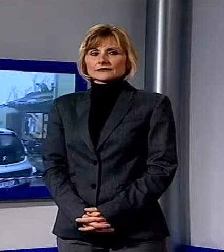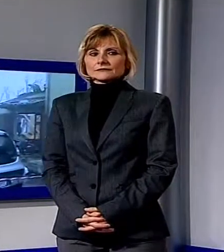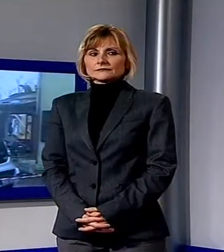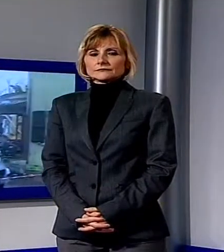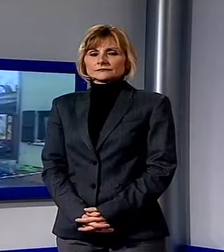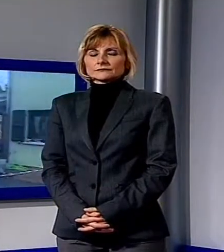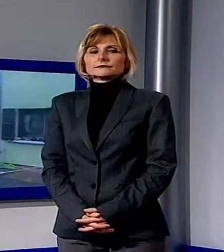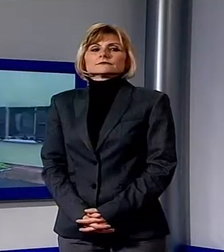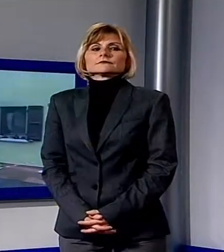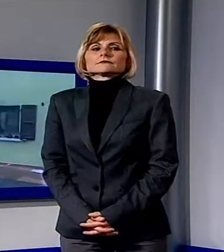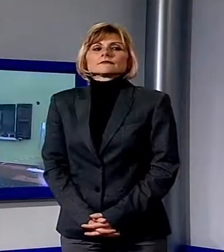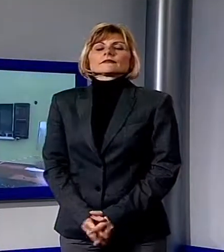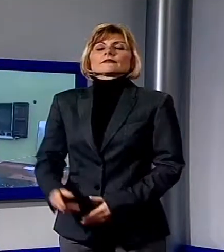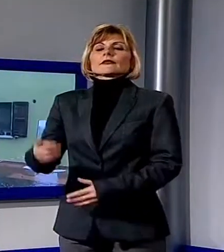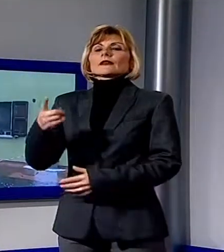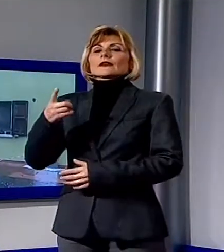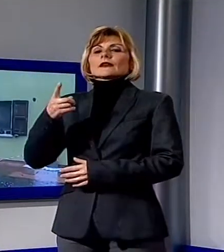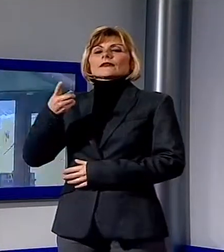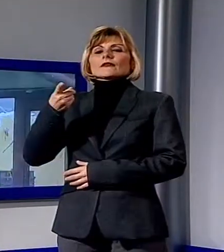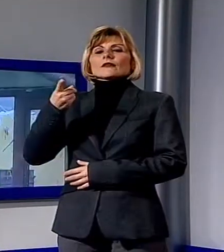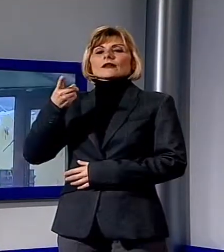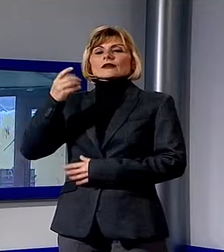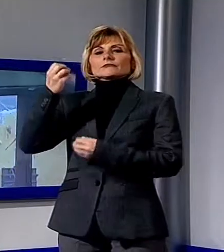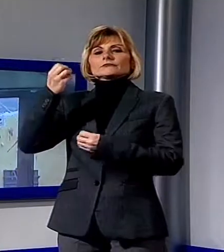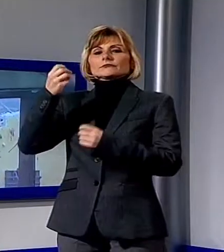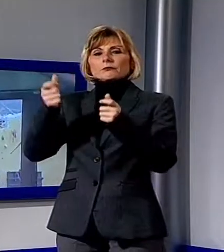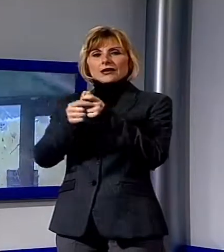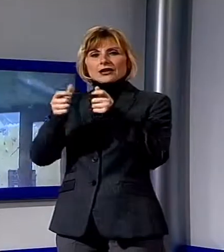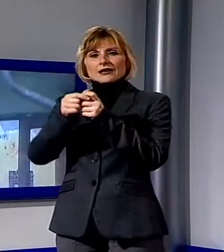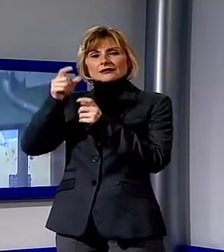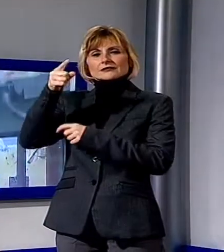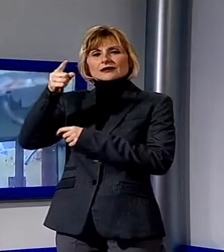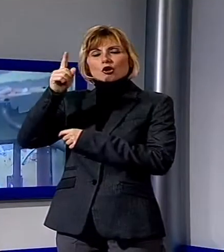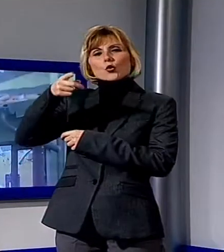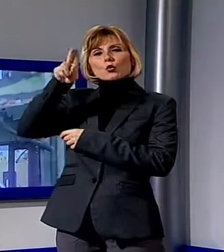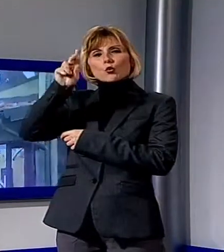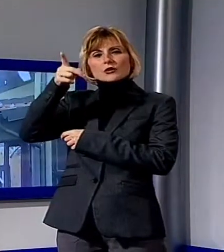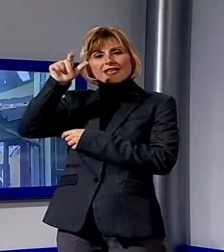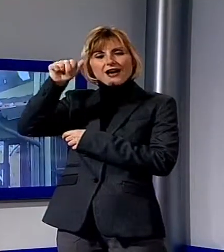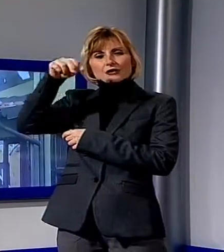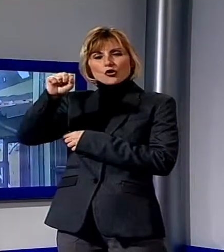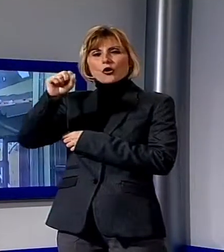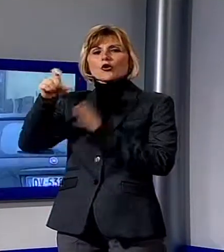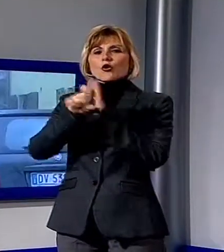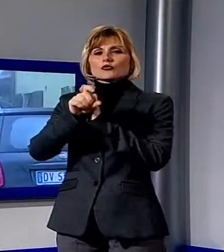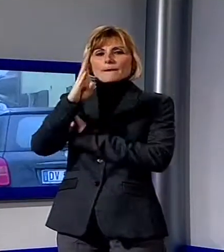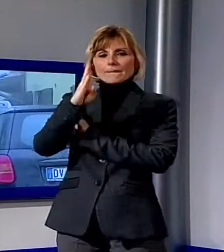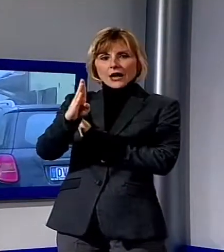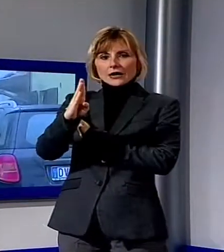Fuga di gas, esplosione in casa, è accaduto in una villetta di Bugliano nel comune di Barga, ferite due persone.